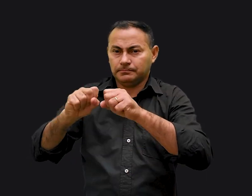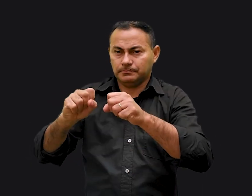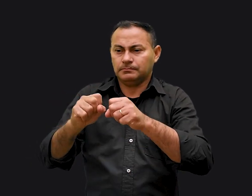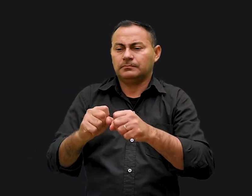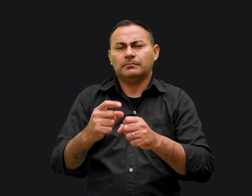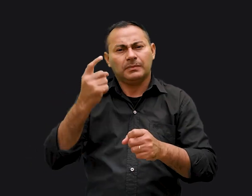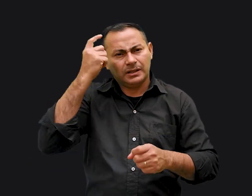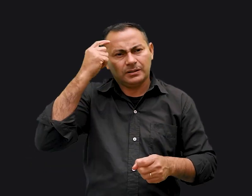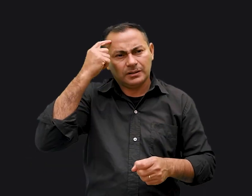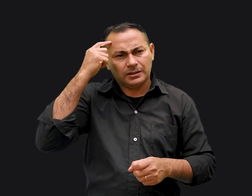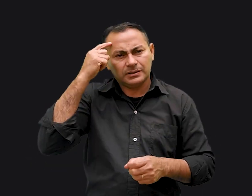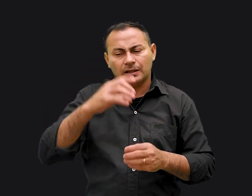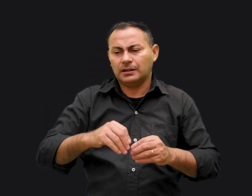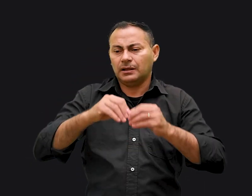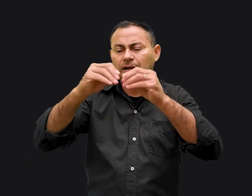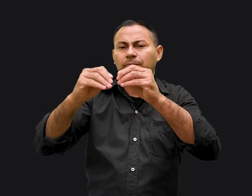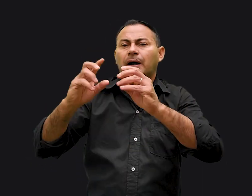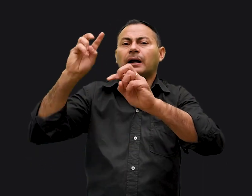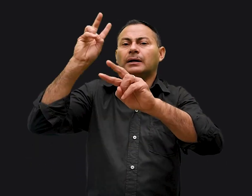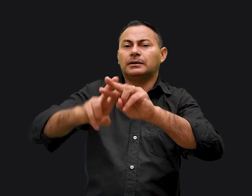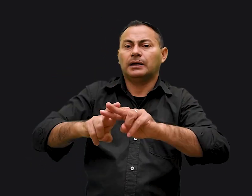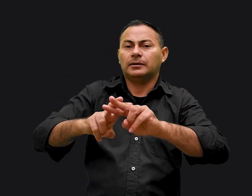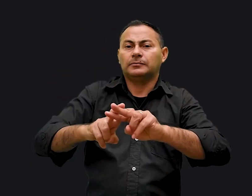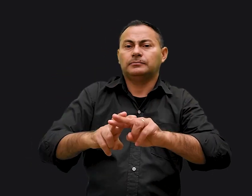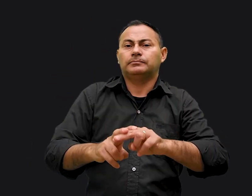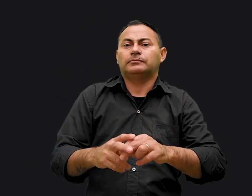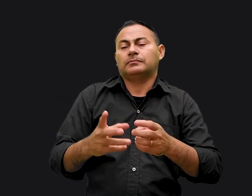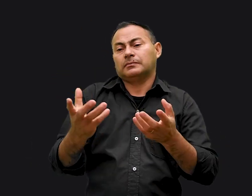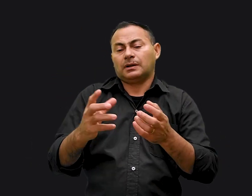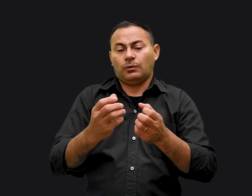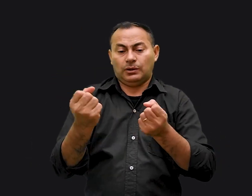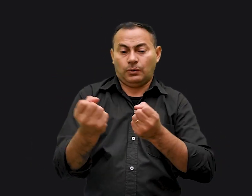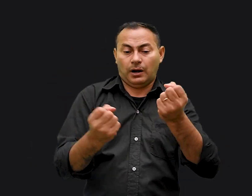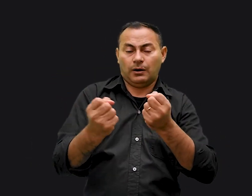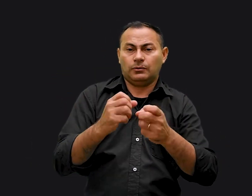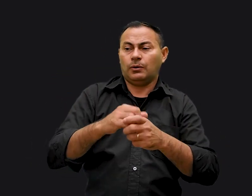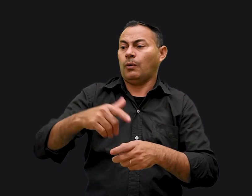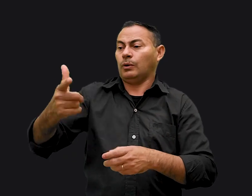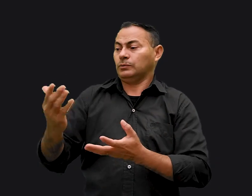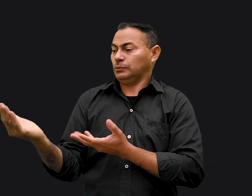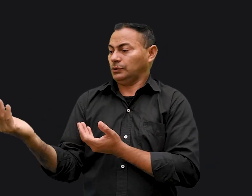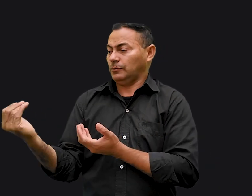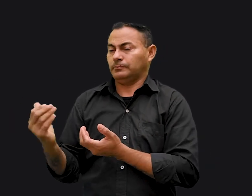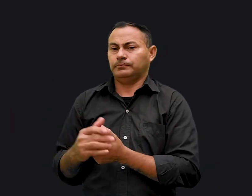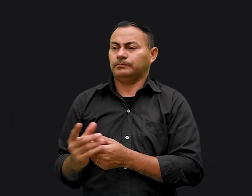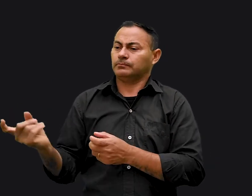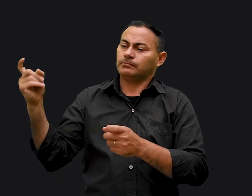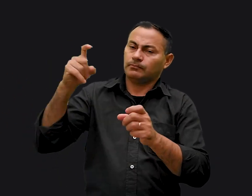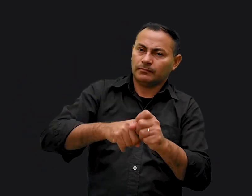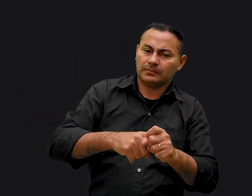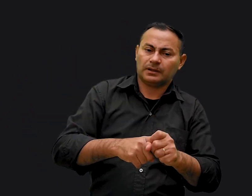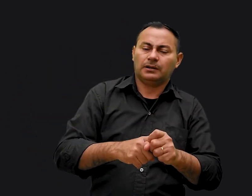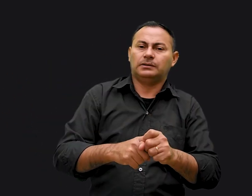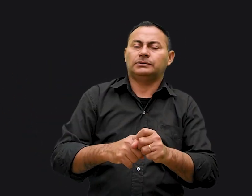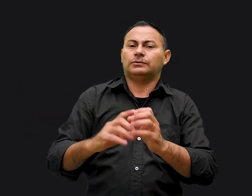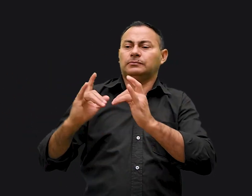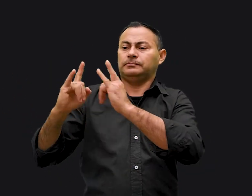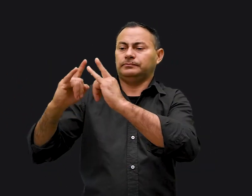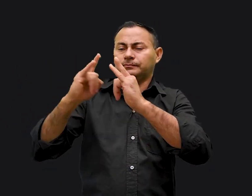Ele pensou que estaria sendo levado para a cadeia Com ele no carro estavam outros jovens Que estavam voltando de um acampamento